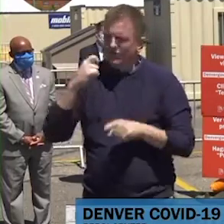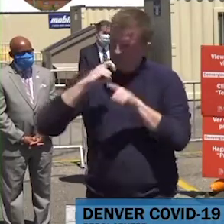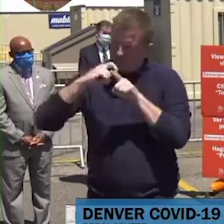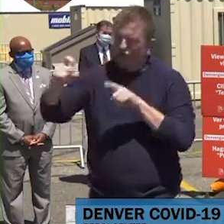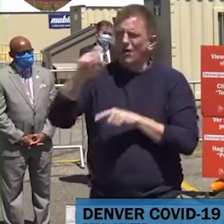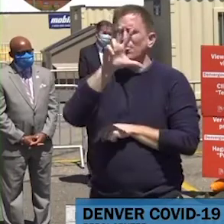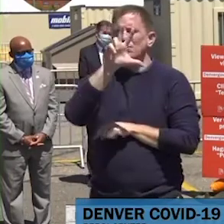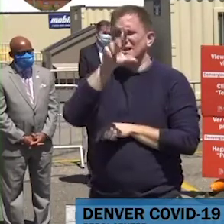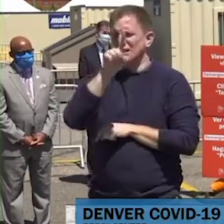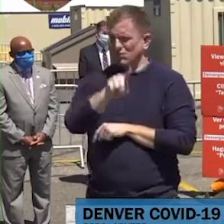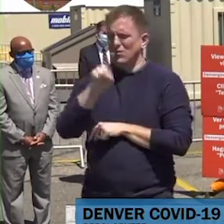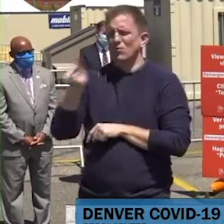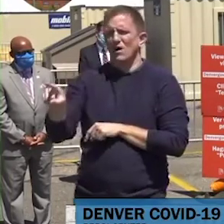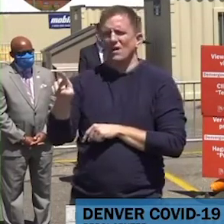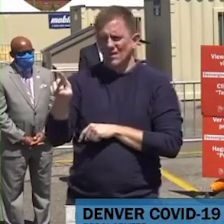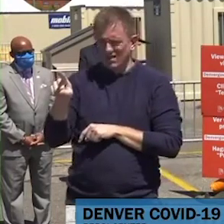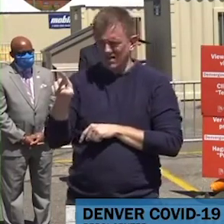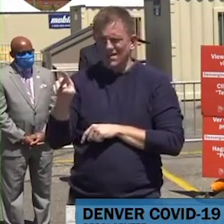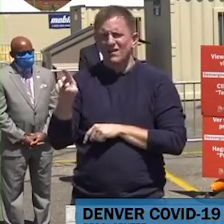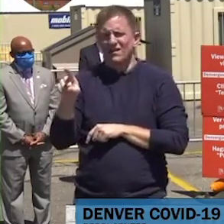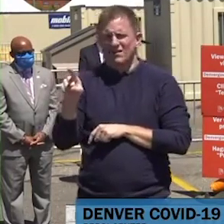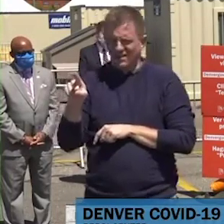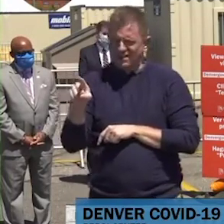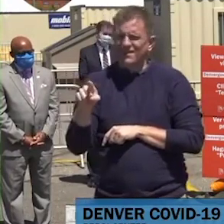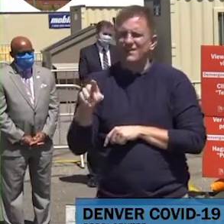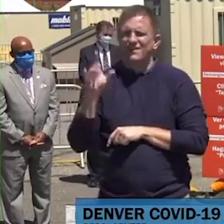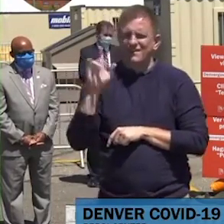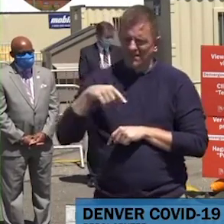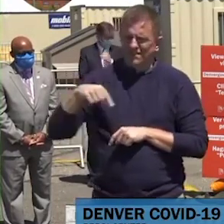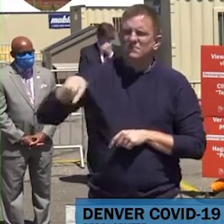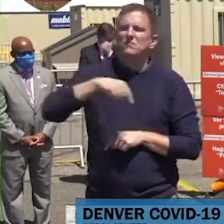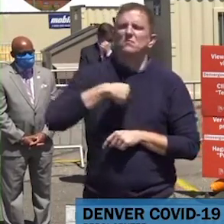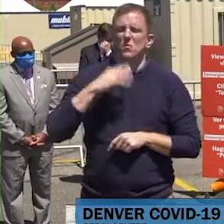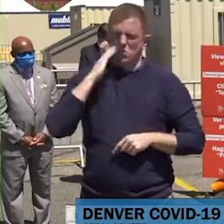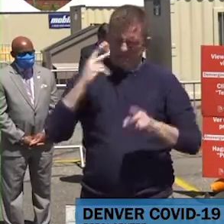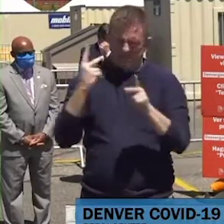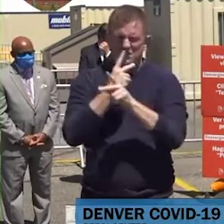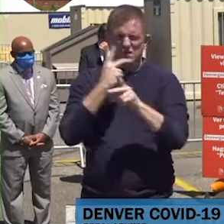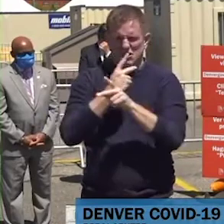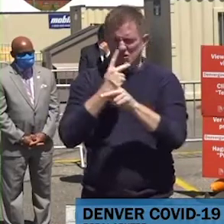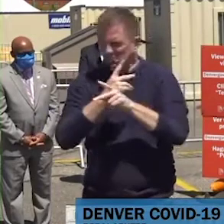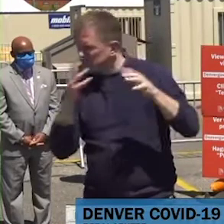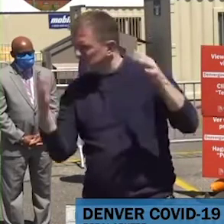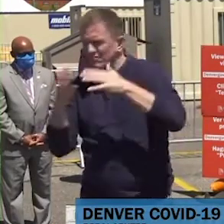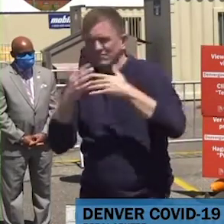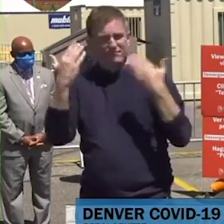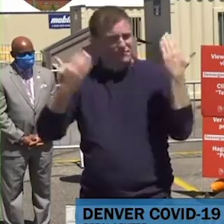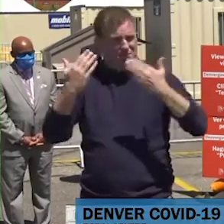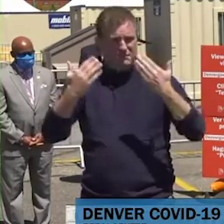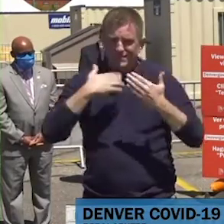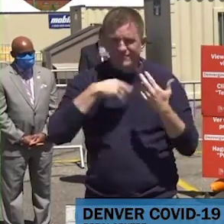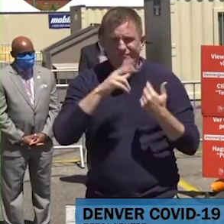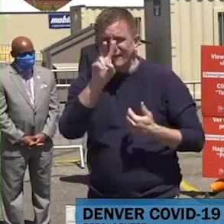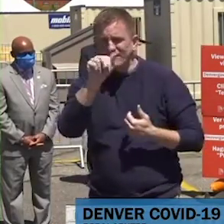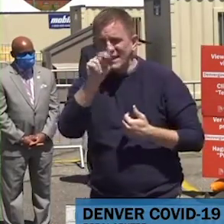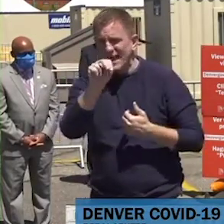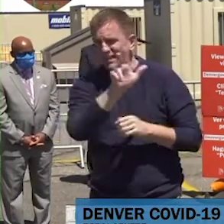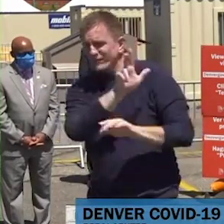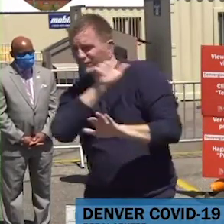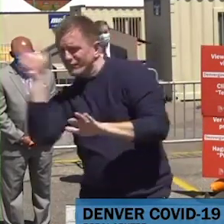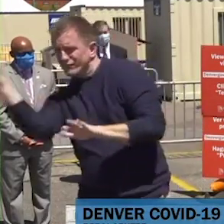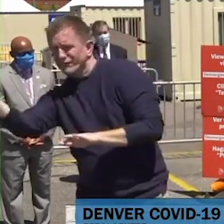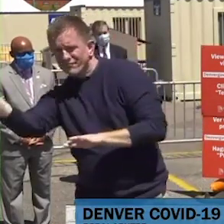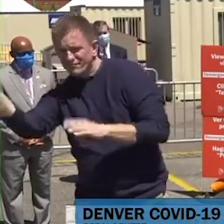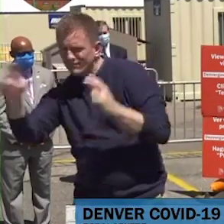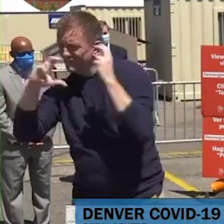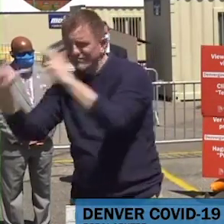otra manera de pruebas, sea móvil o otro proveedor de salud que le pueda ayudar a recibir esa